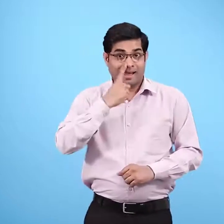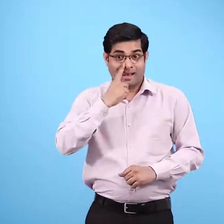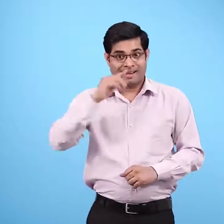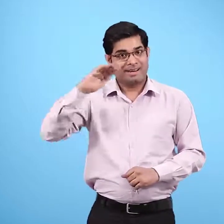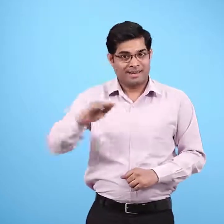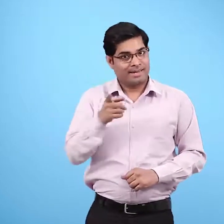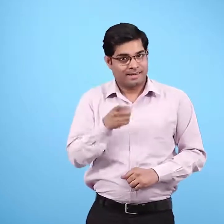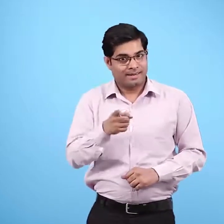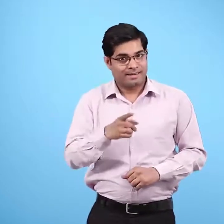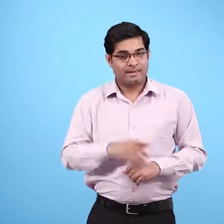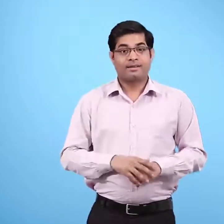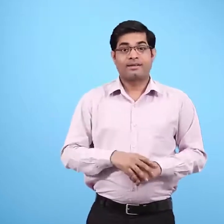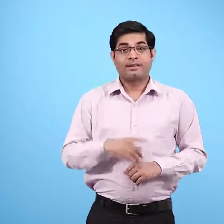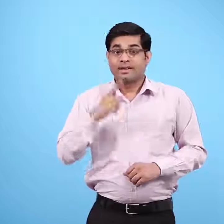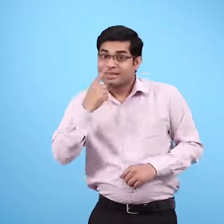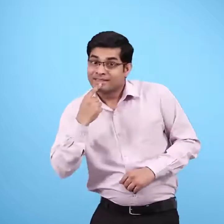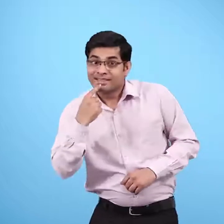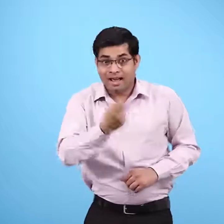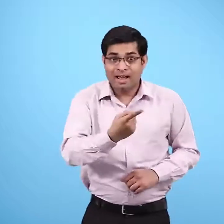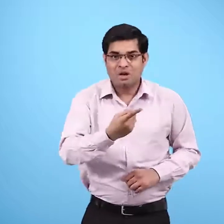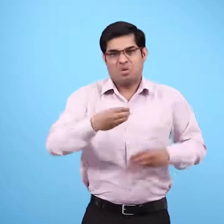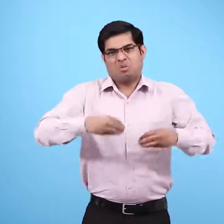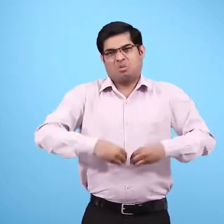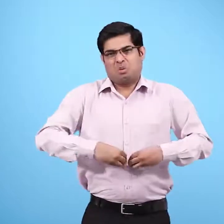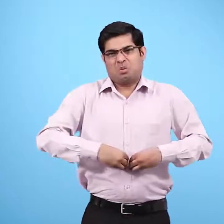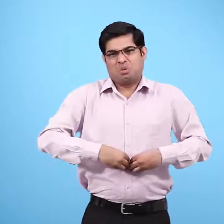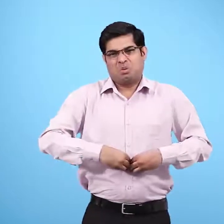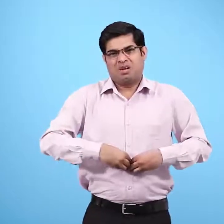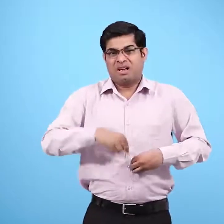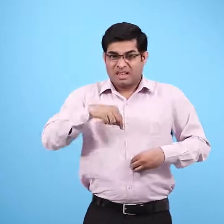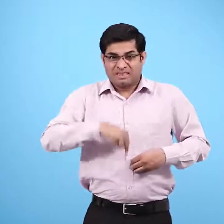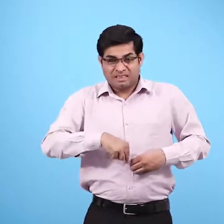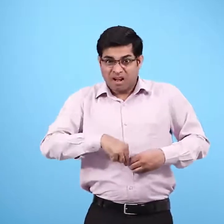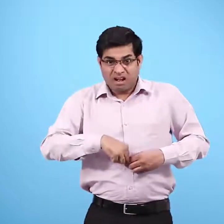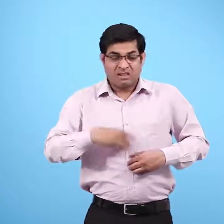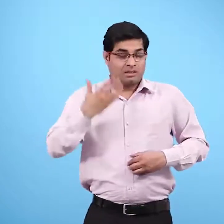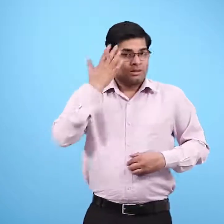एक बच्ची कहती है भूक से तो मेरे सिर में दर्ध हो जाता है